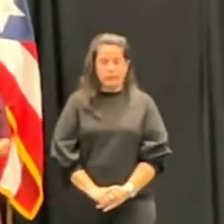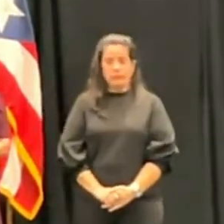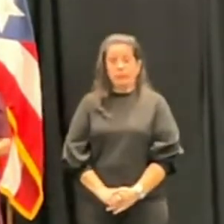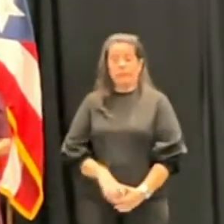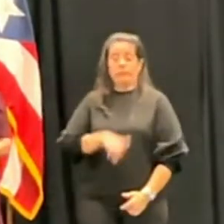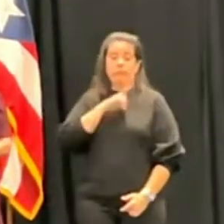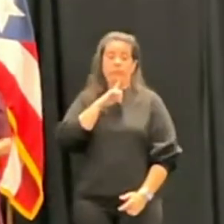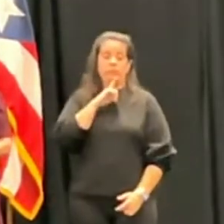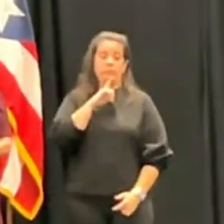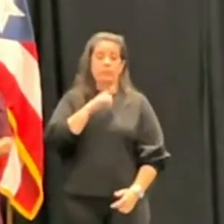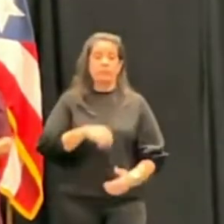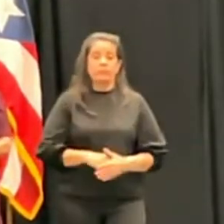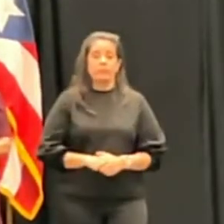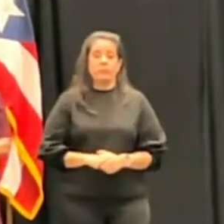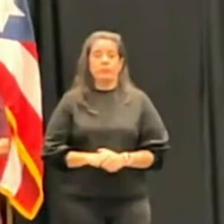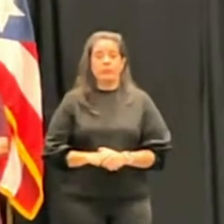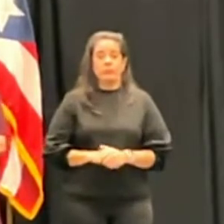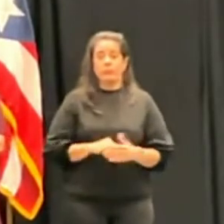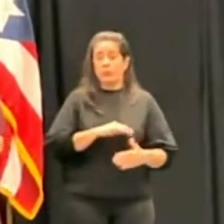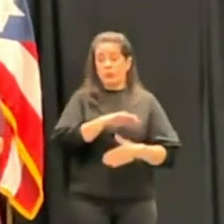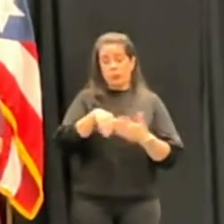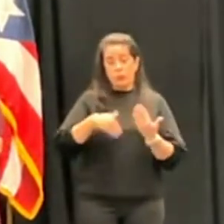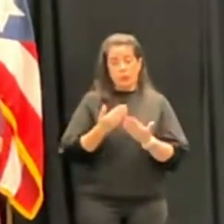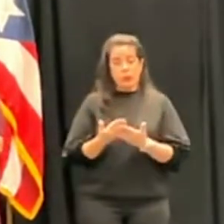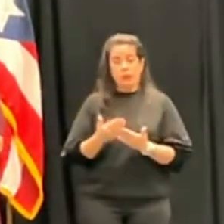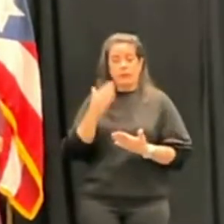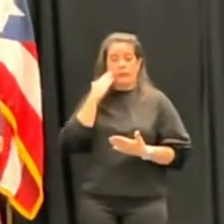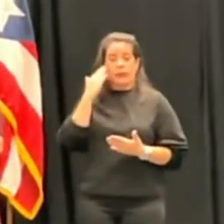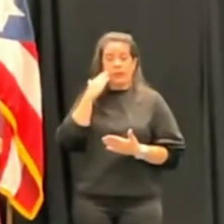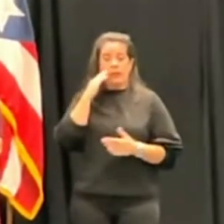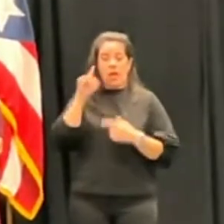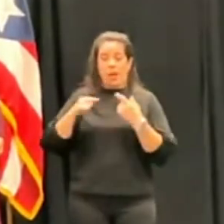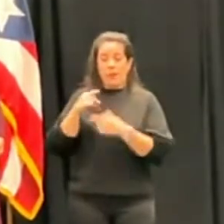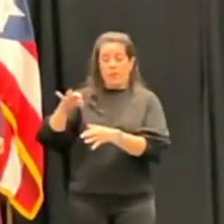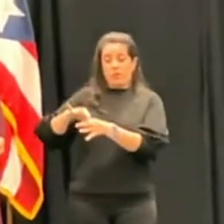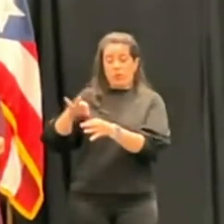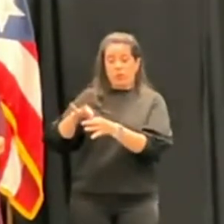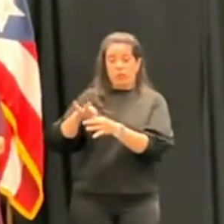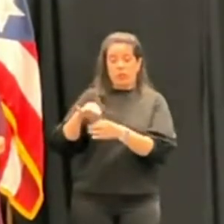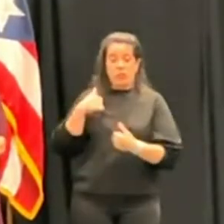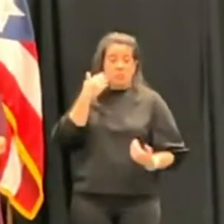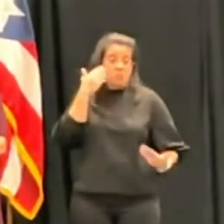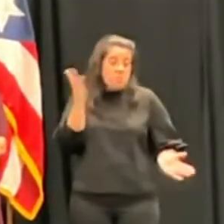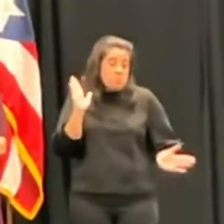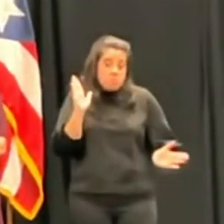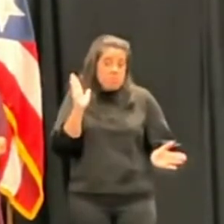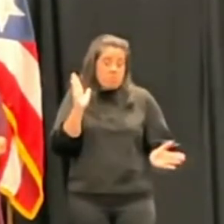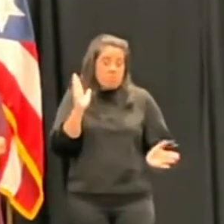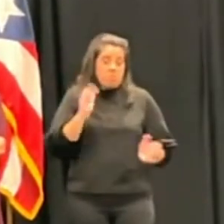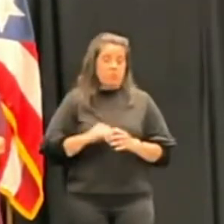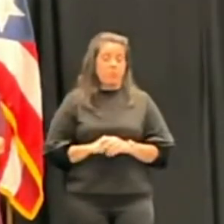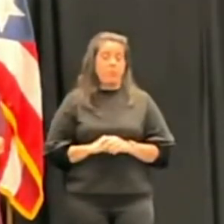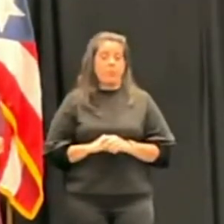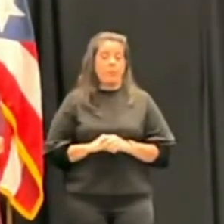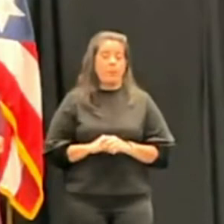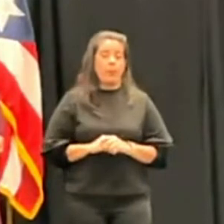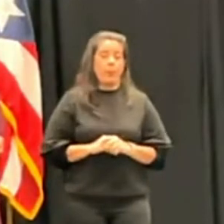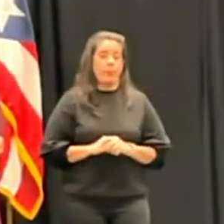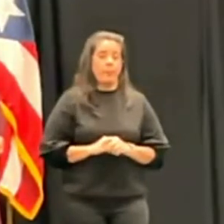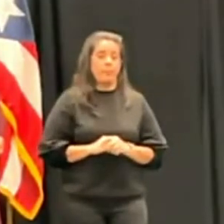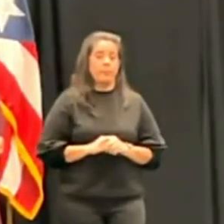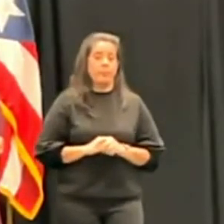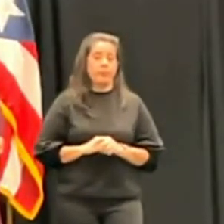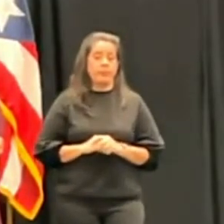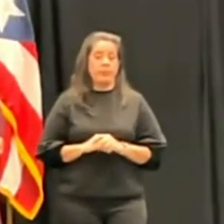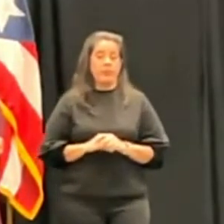Definitivamente, todo eso que ha podido trascender en términos de los votos, pues yo desconozco ciertamente en que se